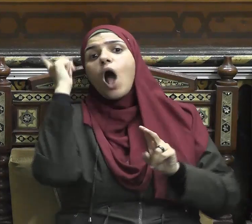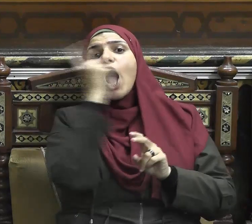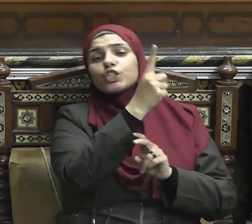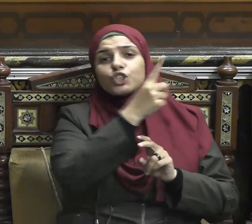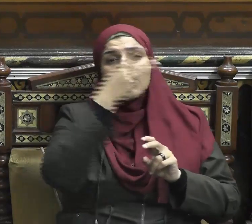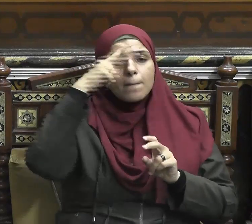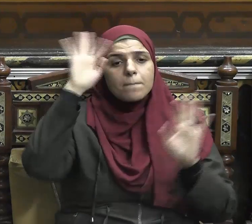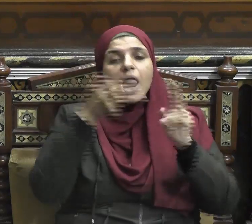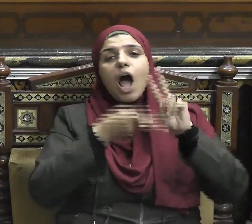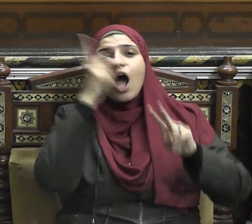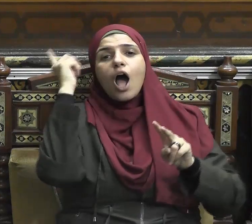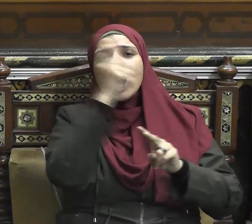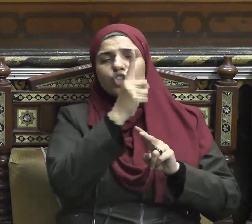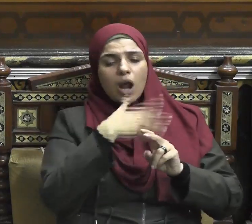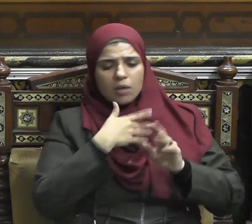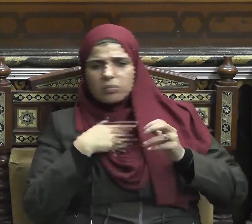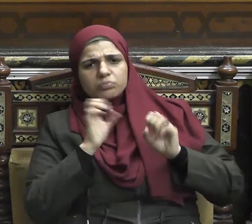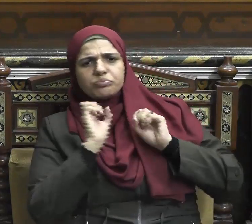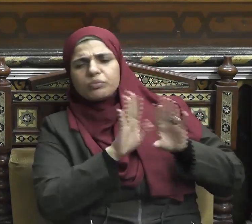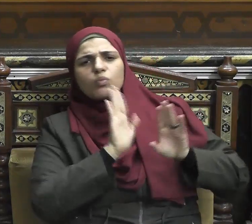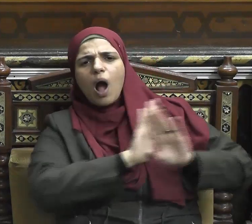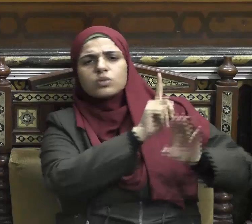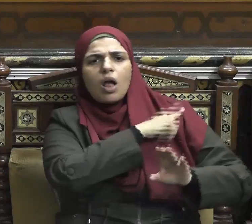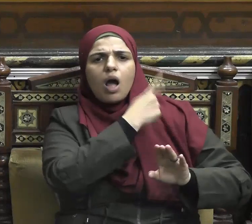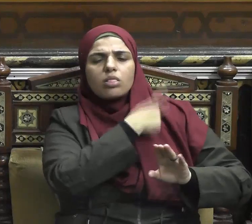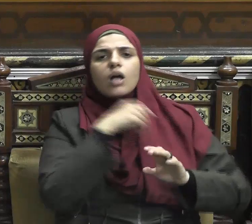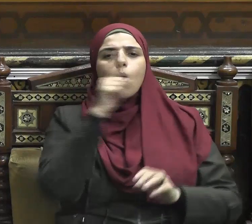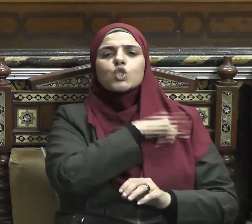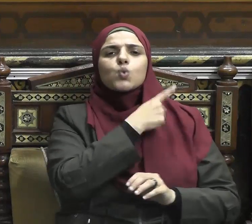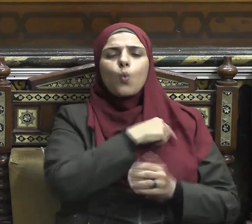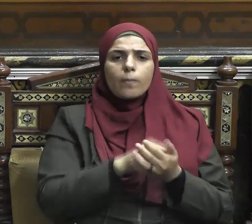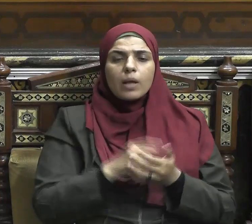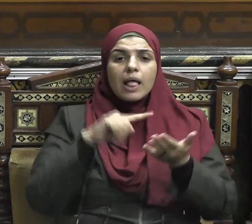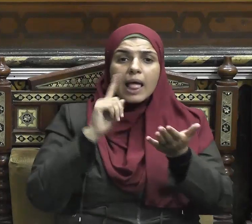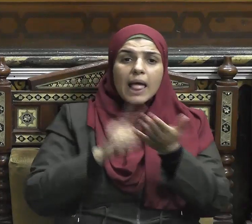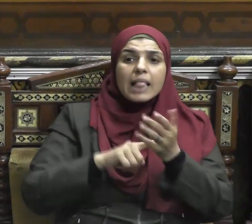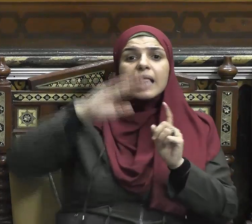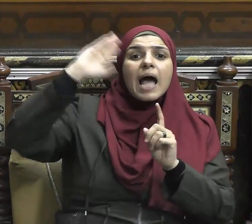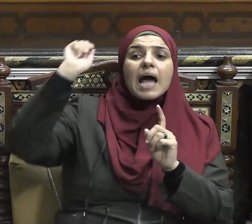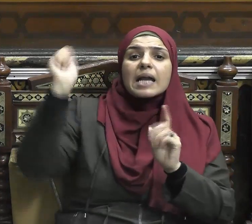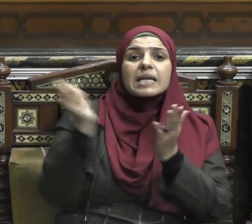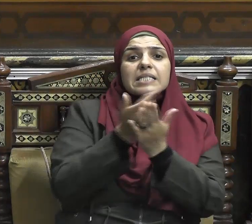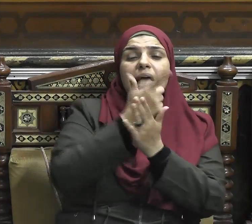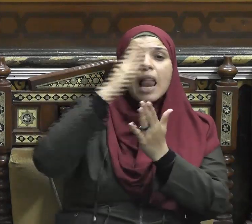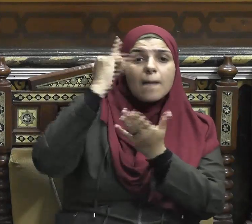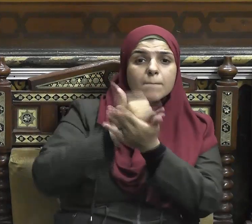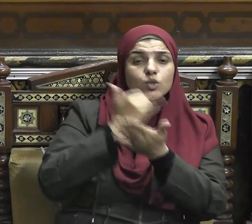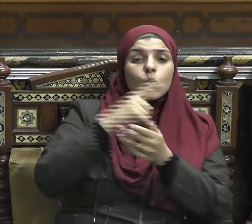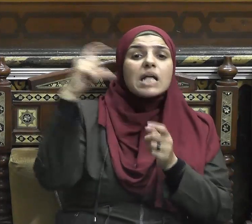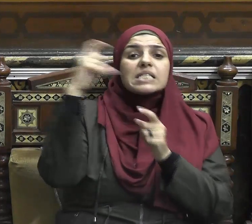أمنه الناس على أموالهم وأنفسهم والمسلم من سليم الناس من